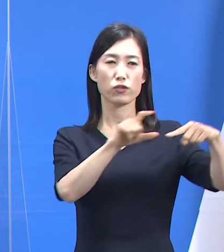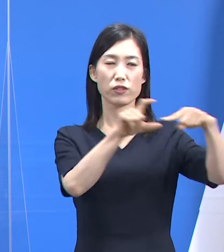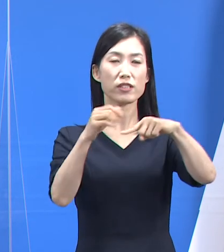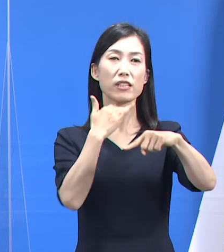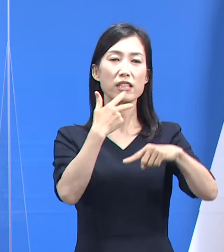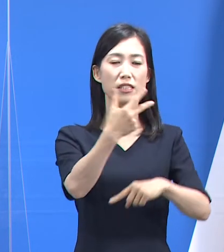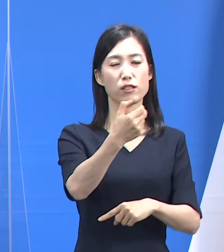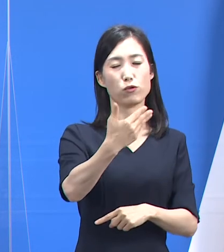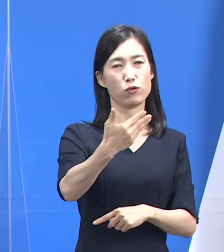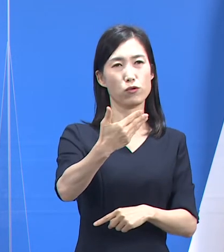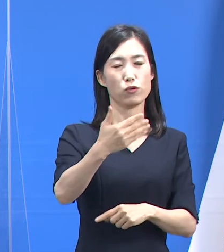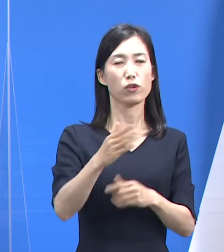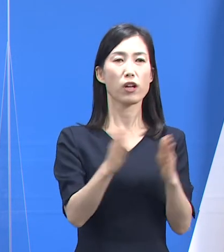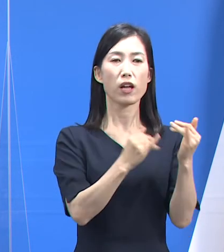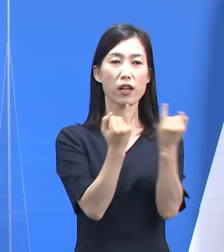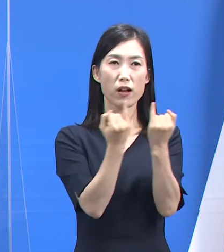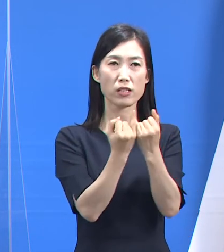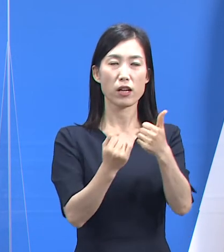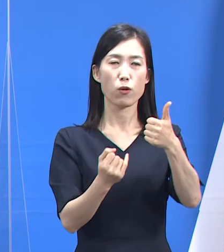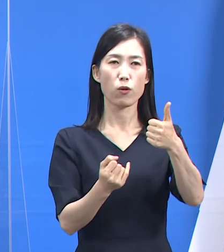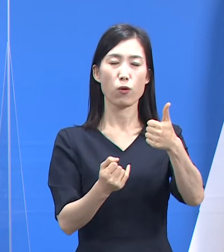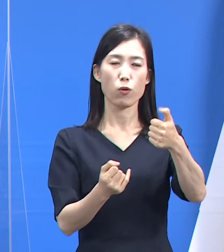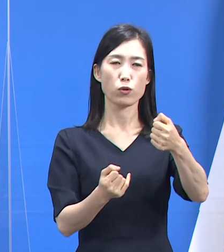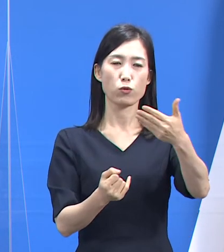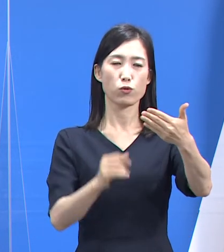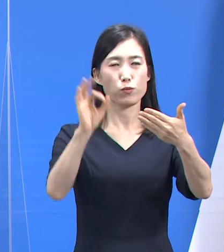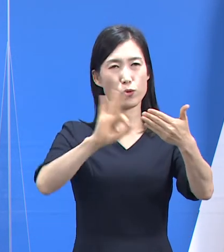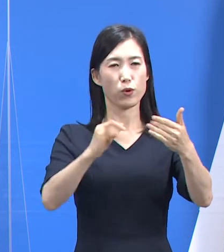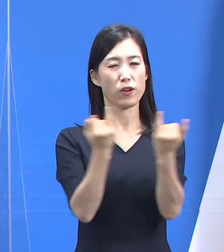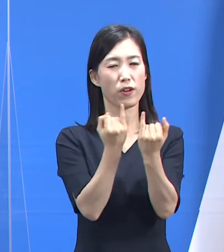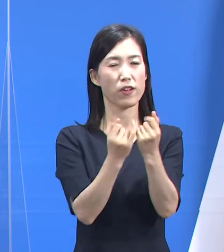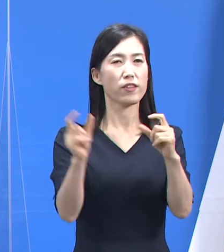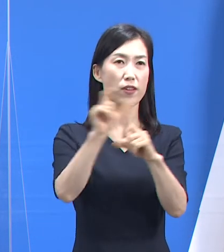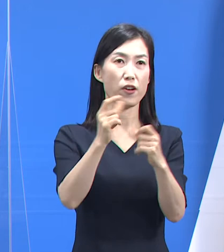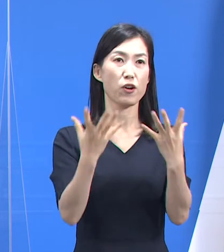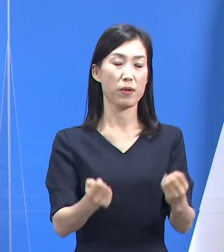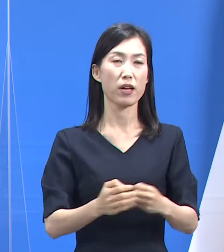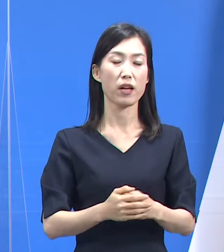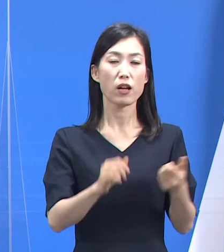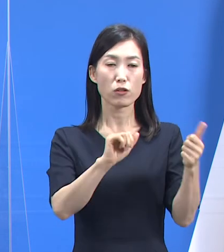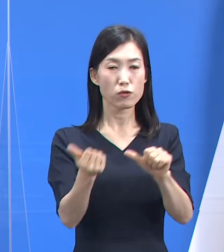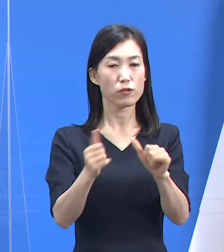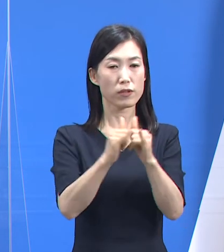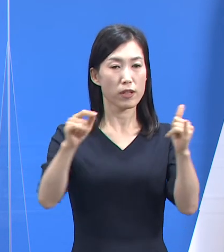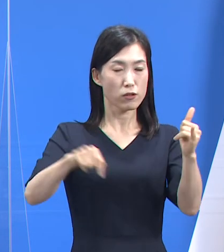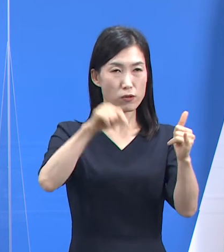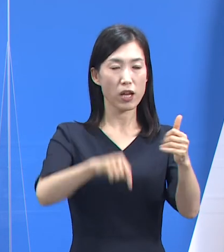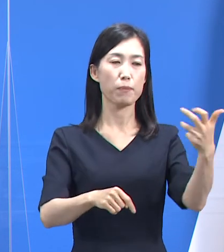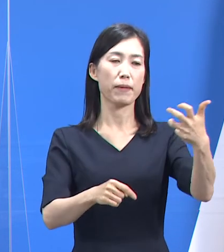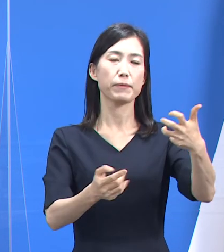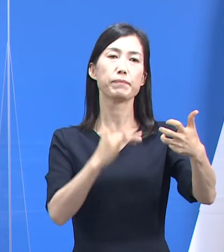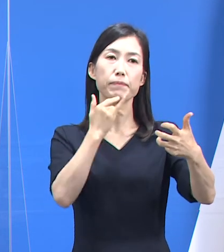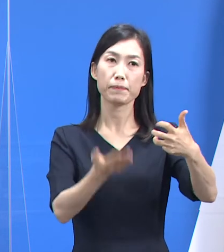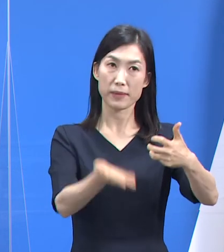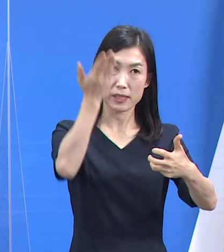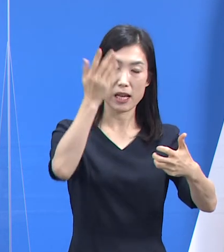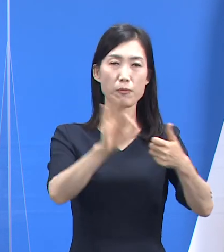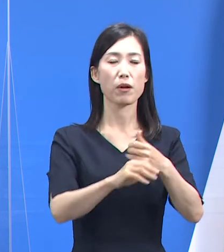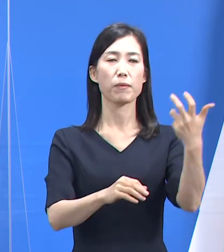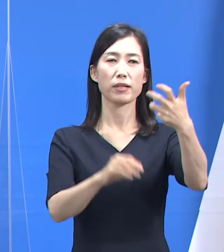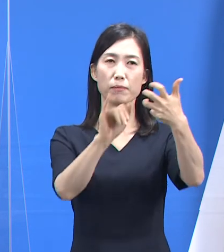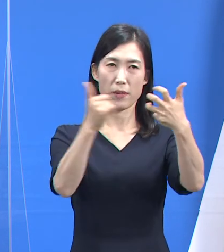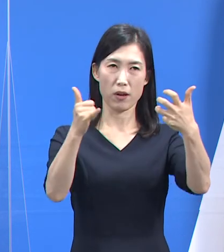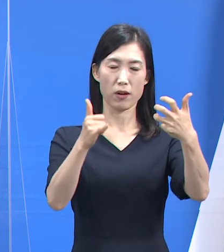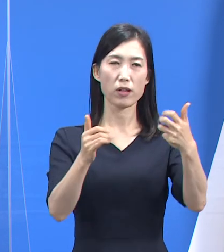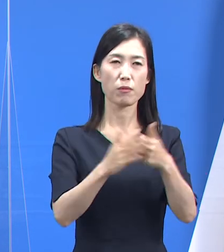여성이 56.3%로 다소 많습니다. 사망자 중 80대 이상이 80명으로